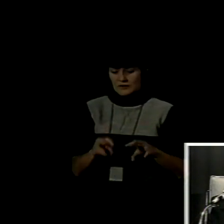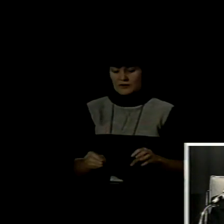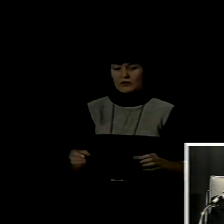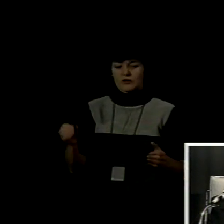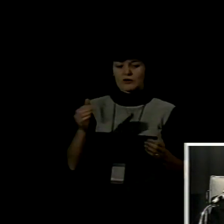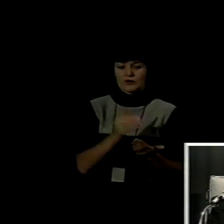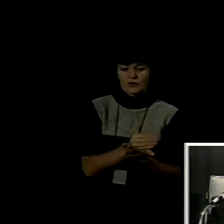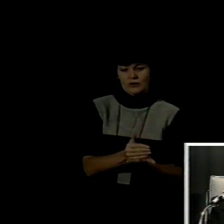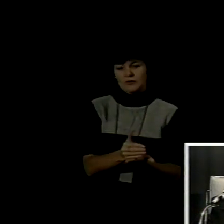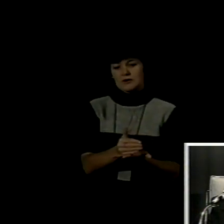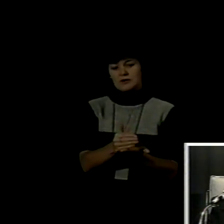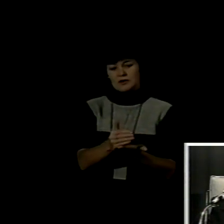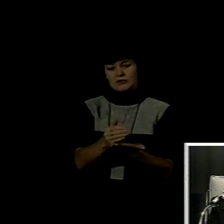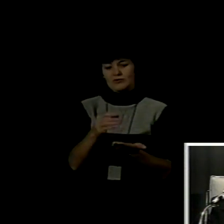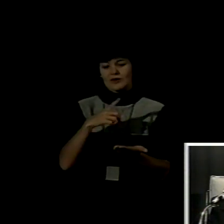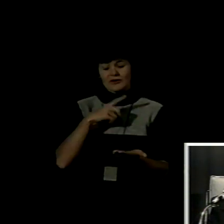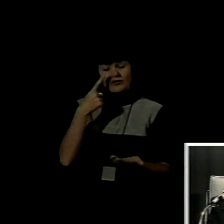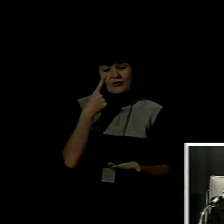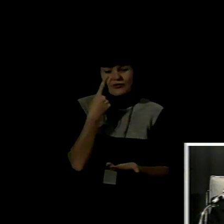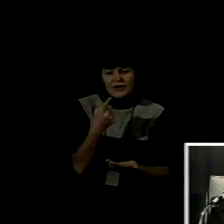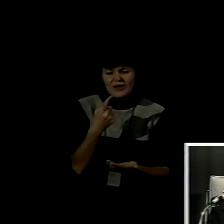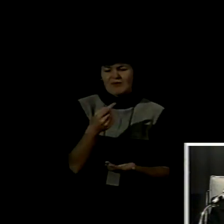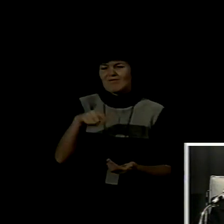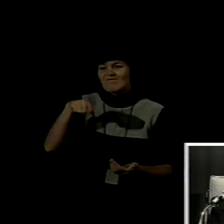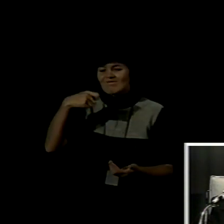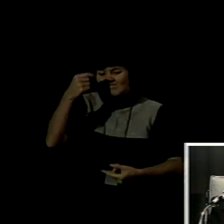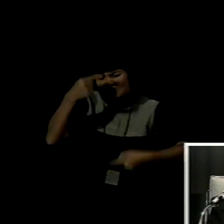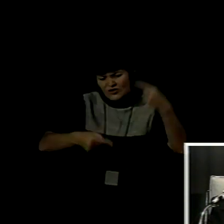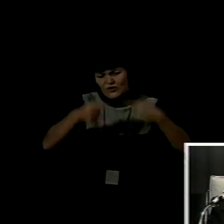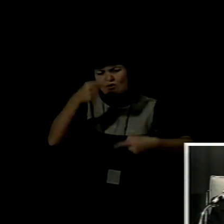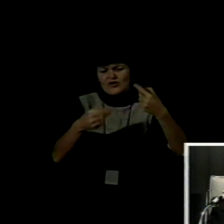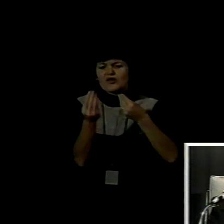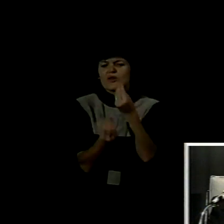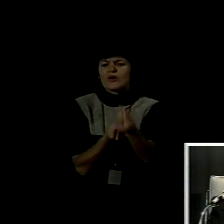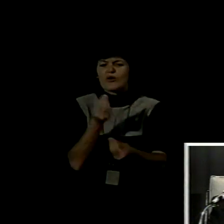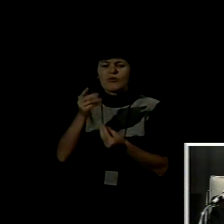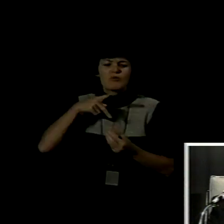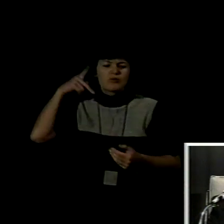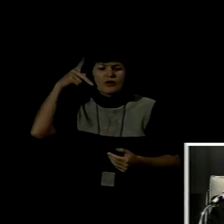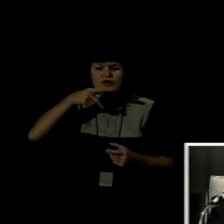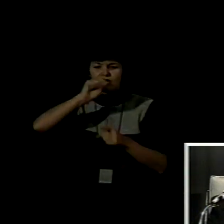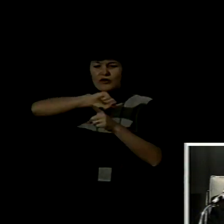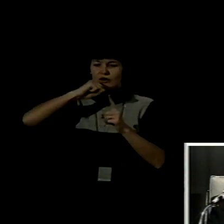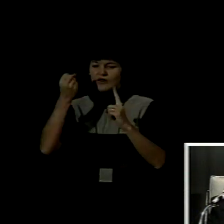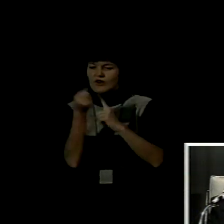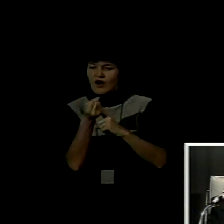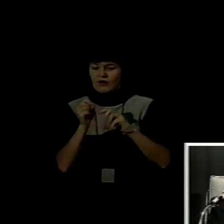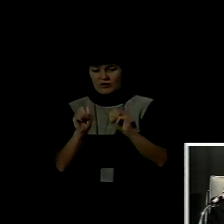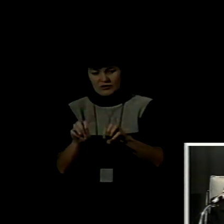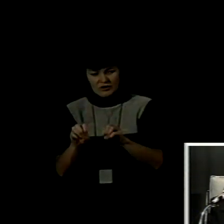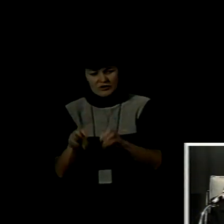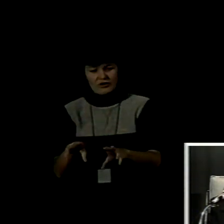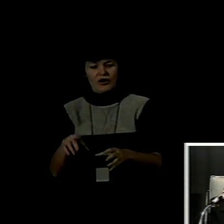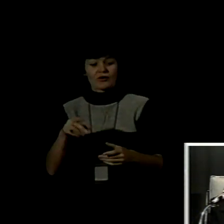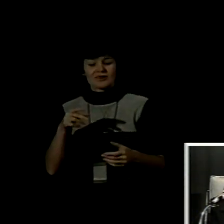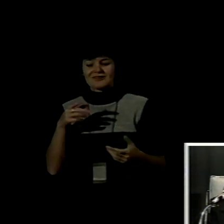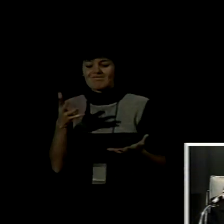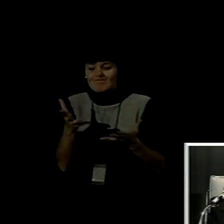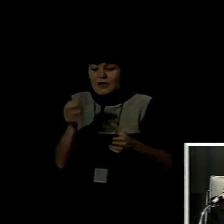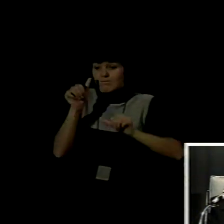discusión de políticas sociales y educativas que tiendan hacia el cambio y la necesaria transformación de la visión de